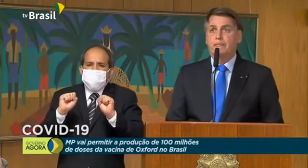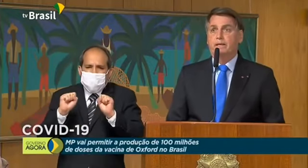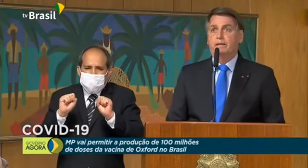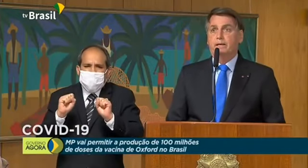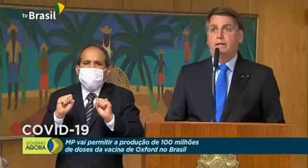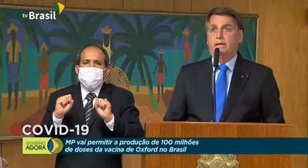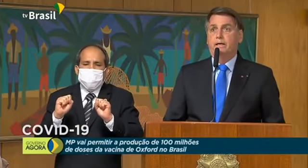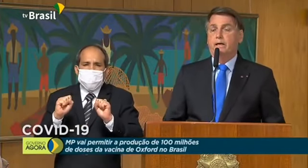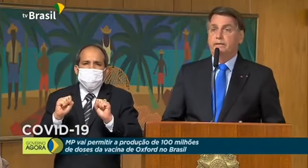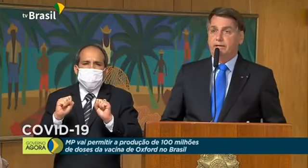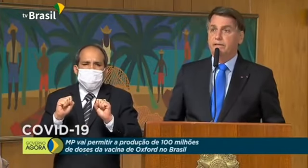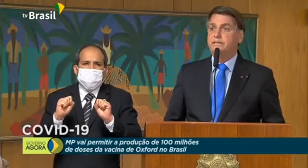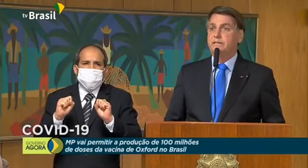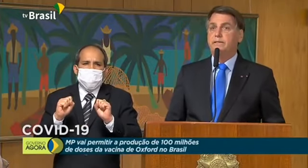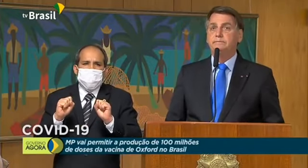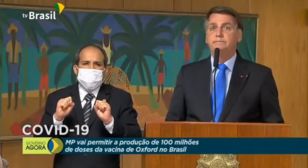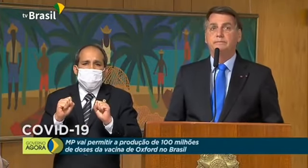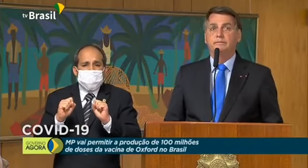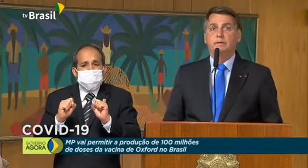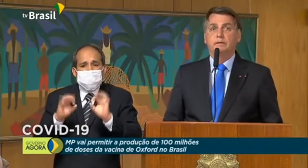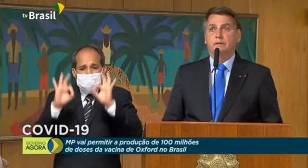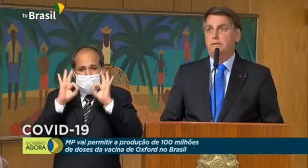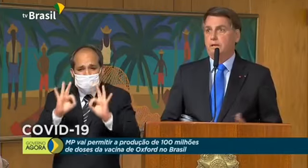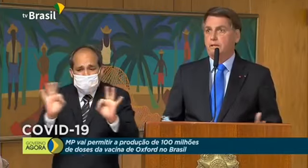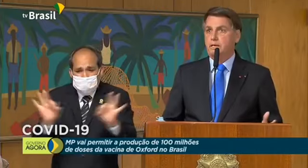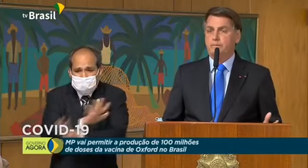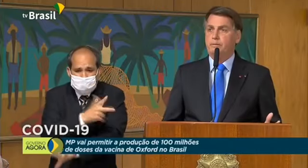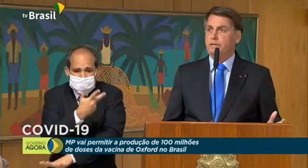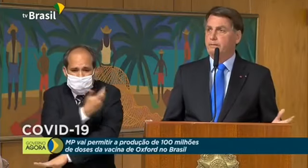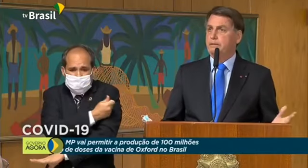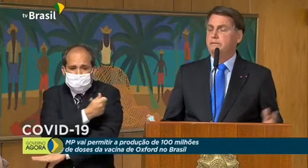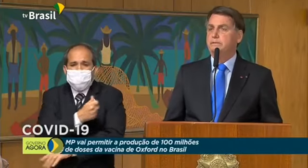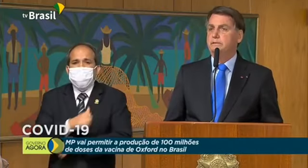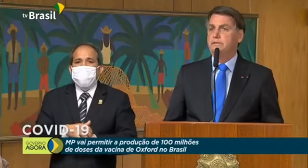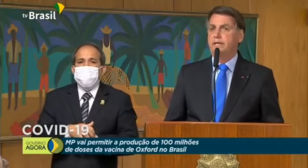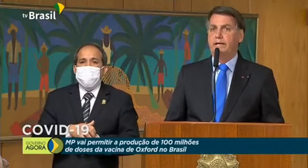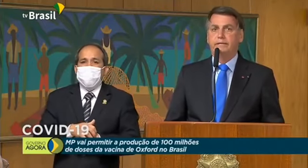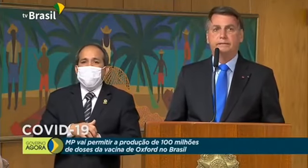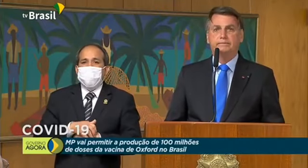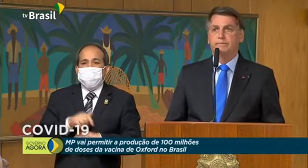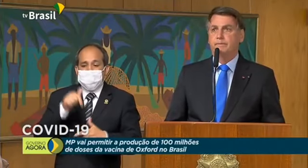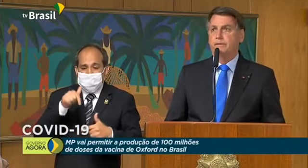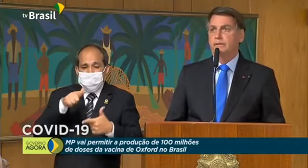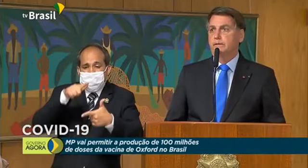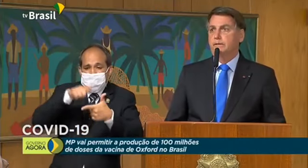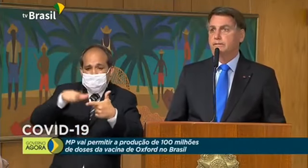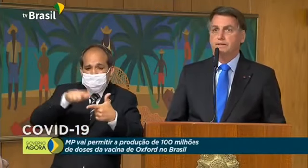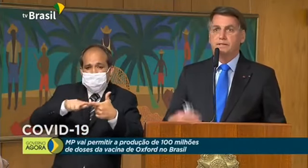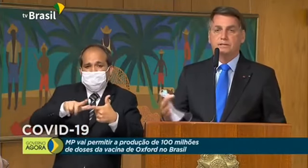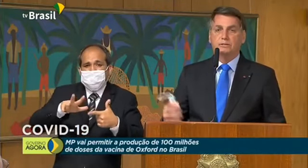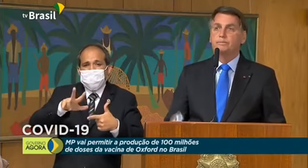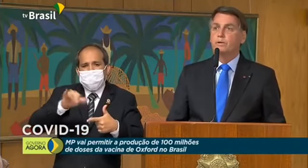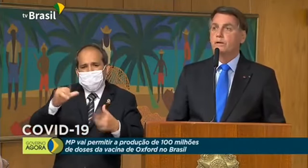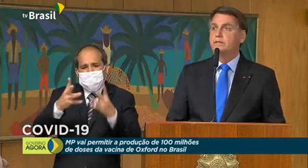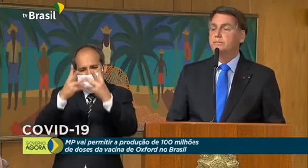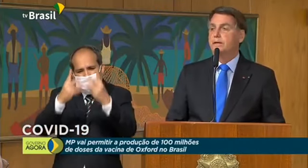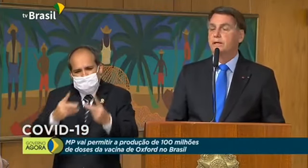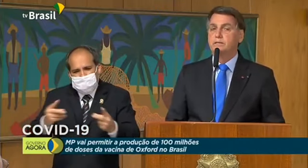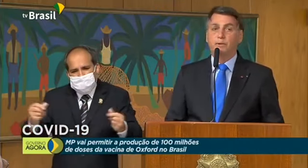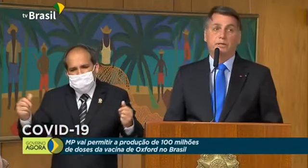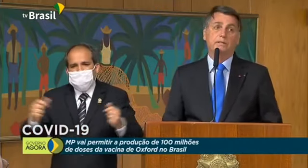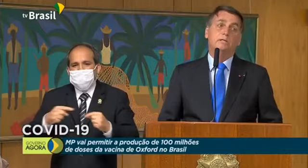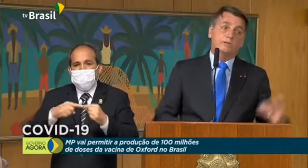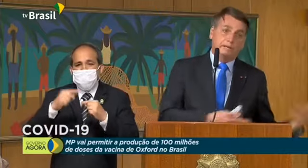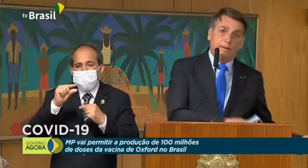da vacina. E daí, esse problema estará aí, vencido poucas